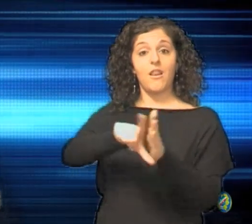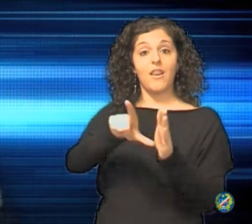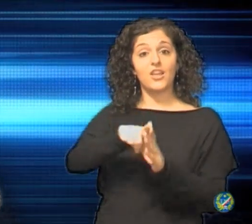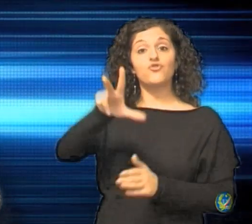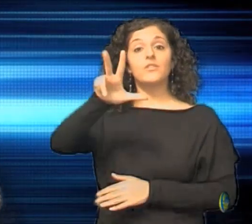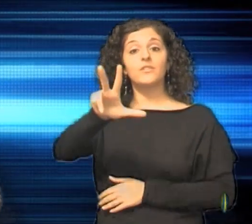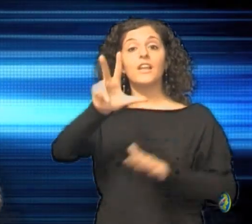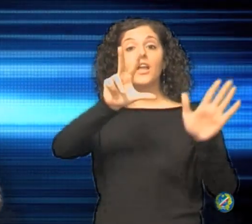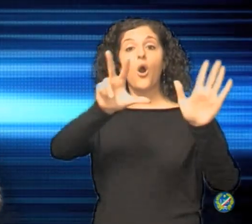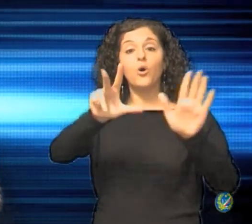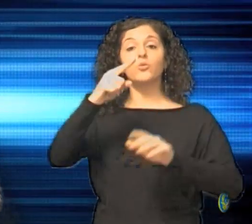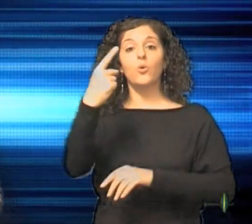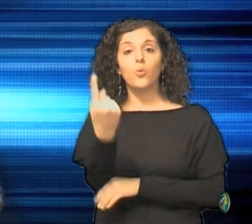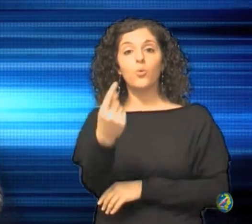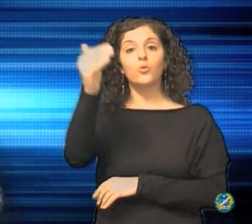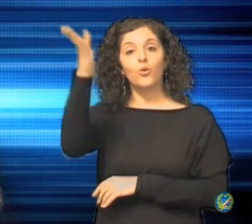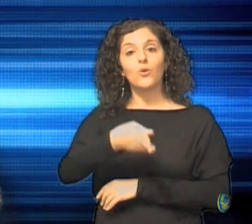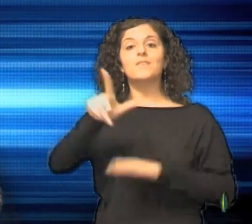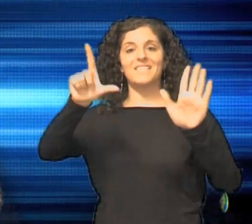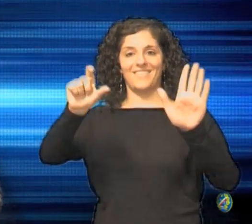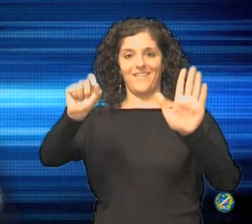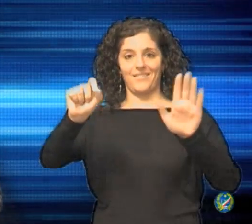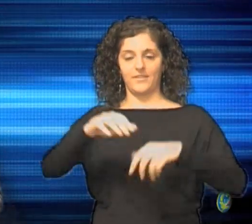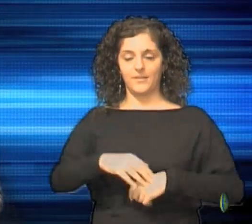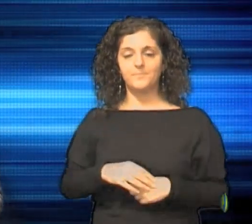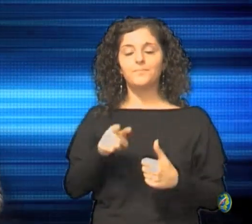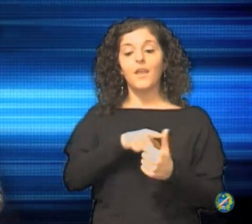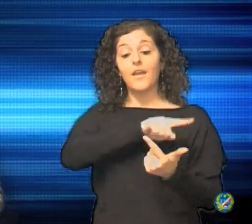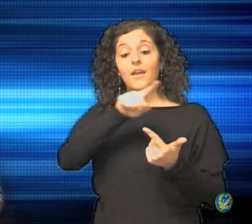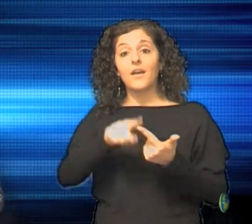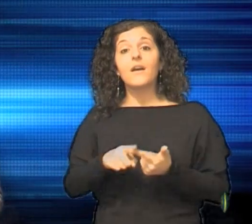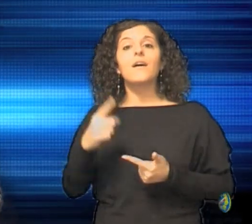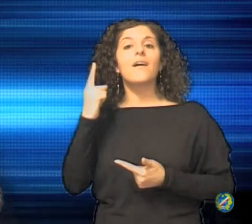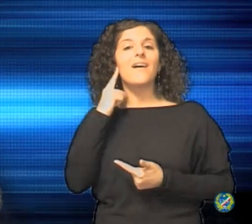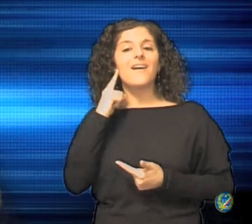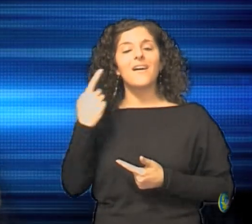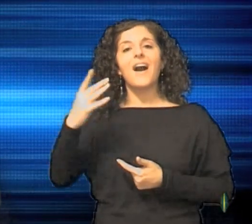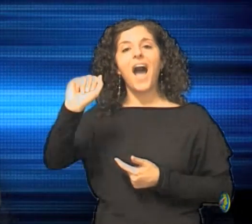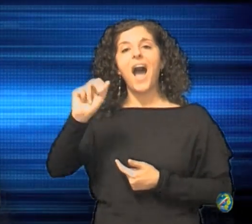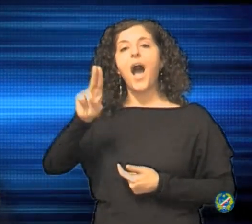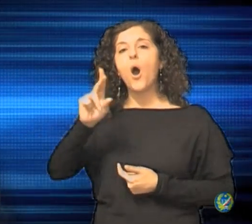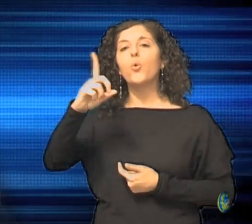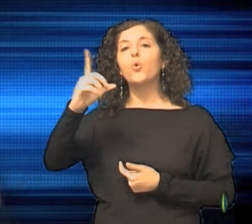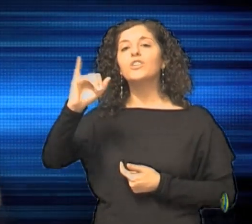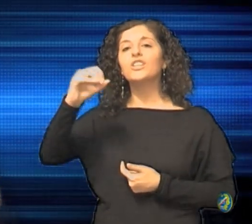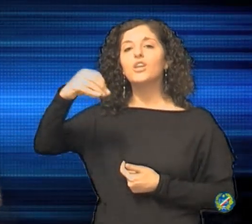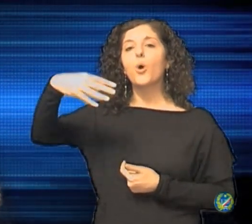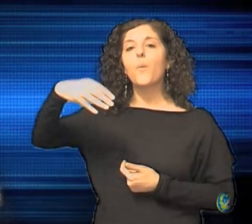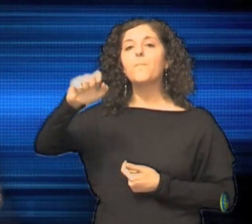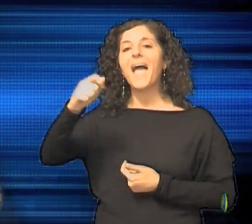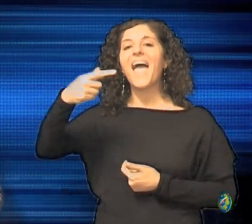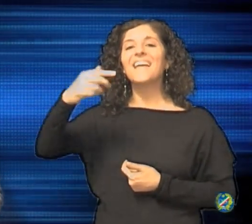381 del 70, l'esame audiometrico, l'esame